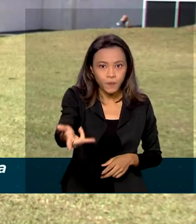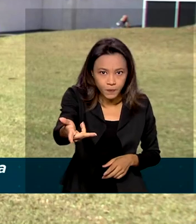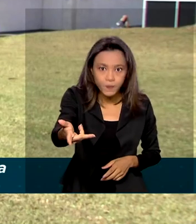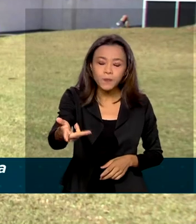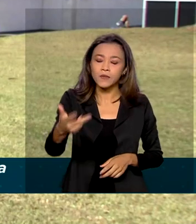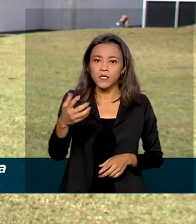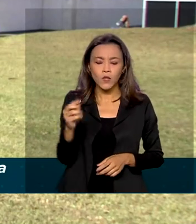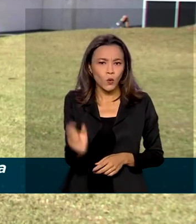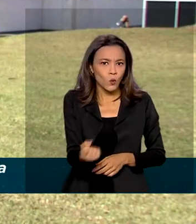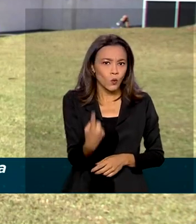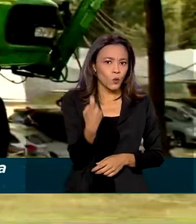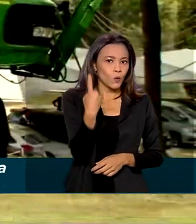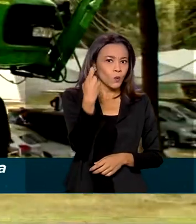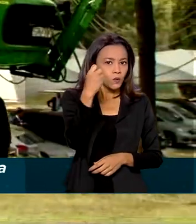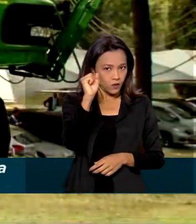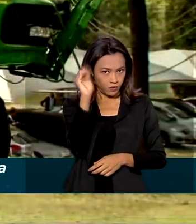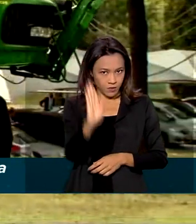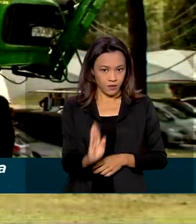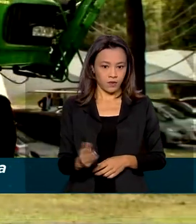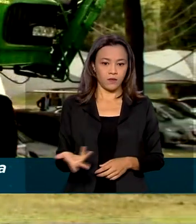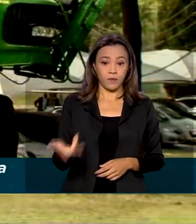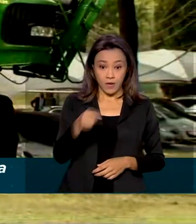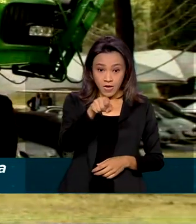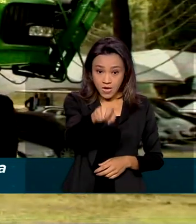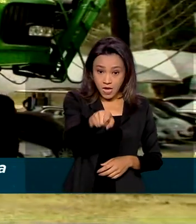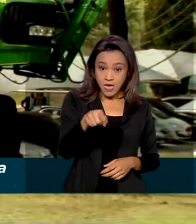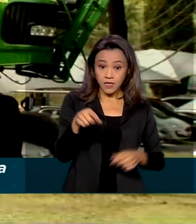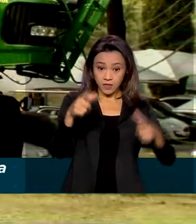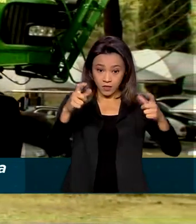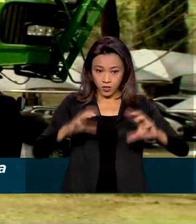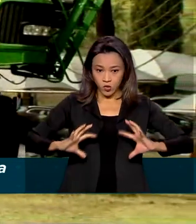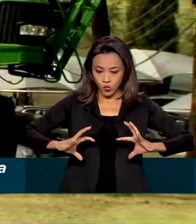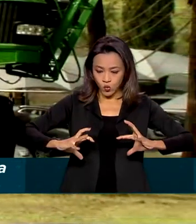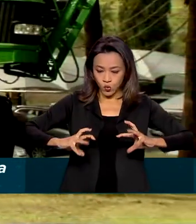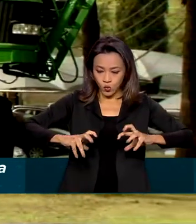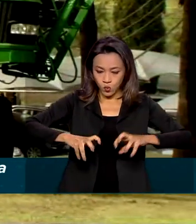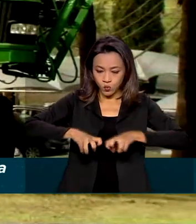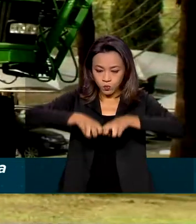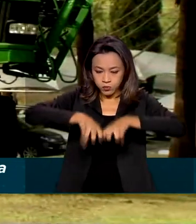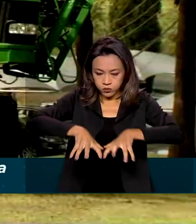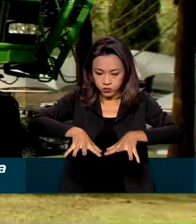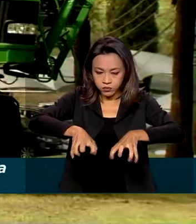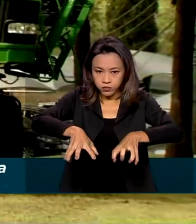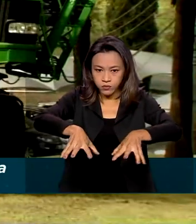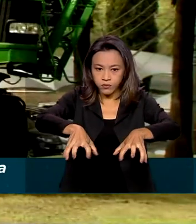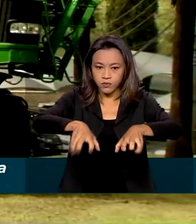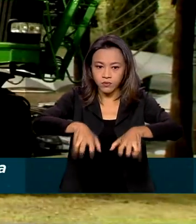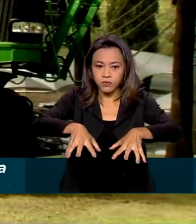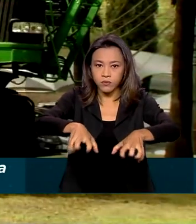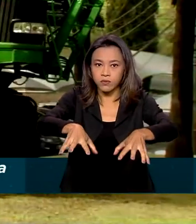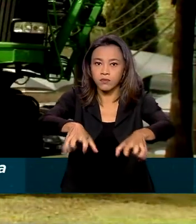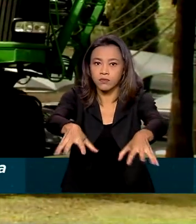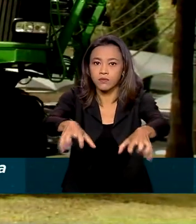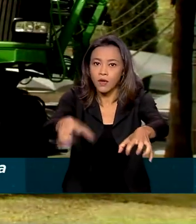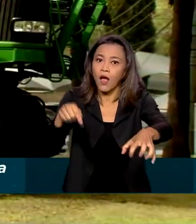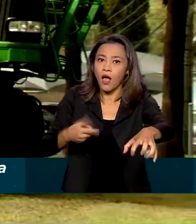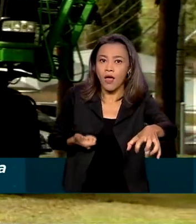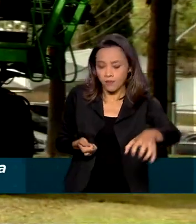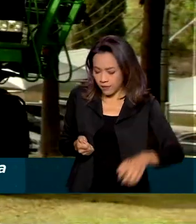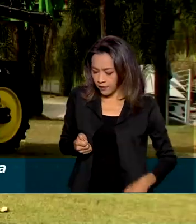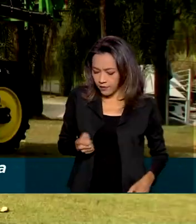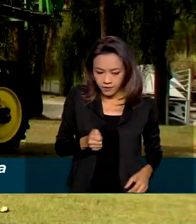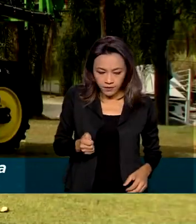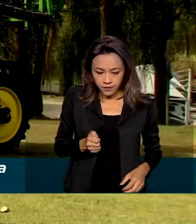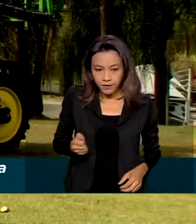inédita no país. Este pulverizador agrícola funciona com recursos inteligentes conectados à tecnologia